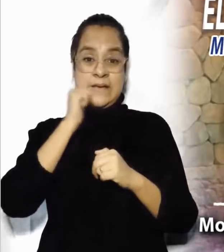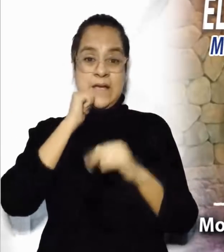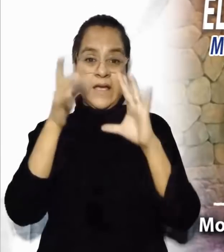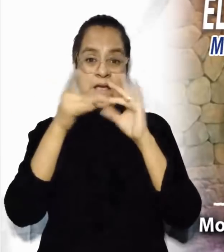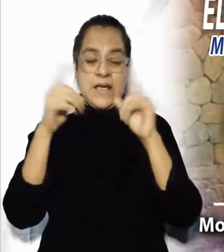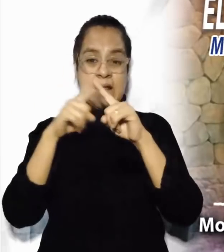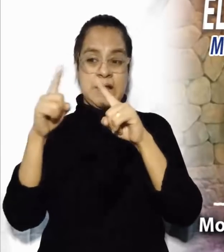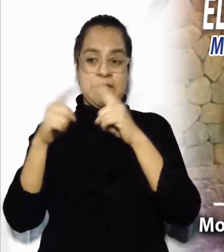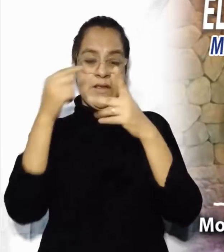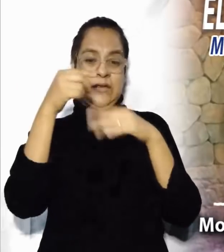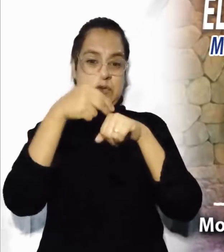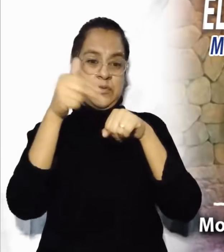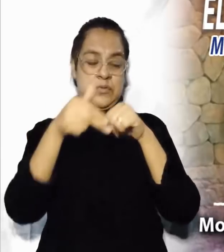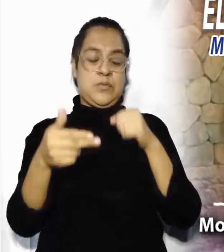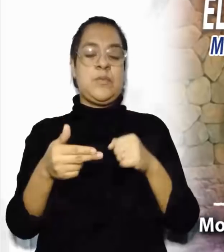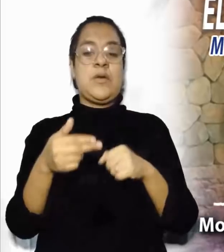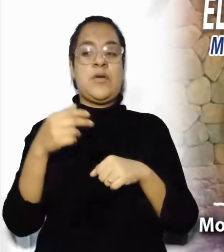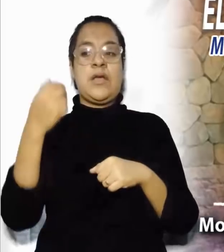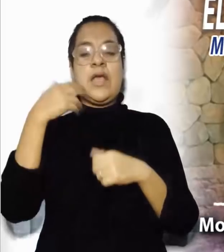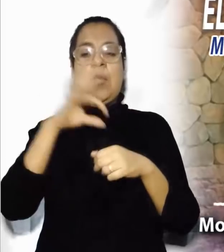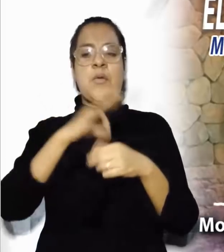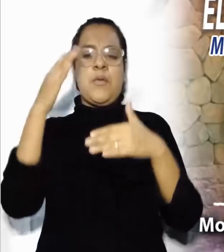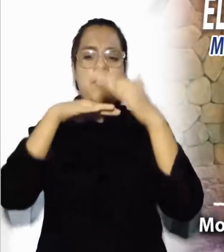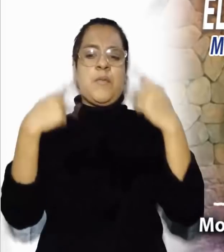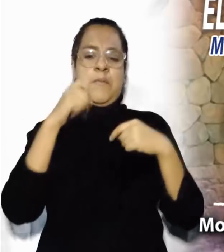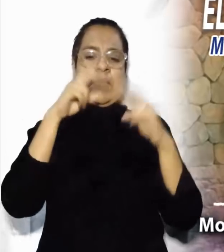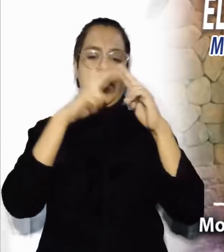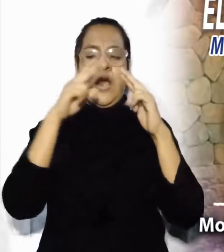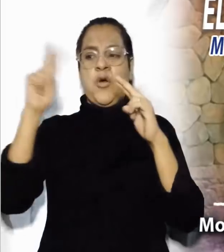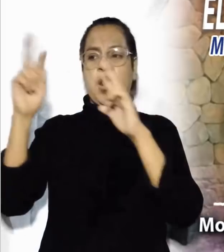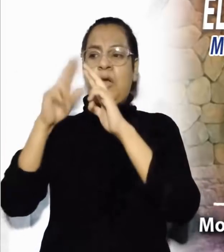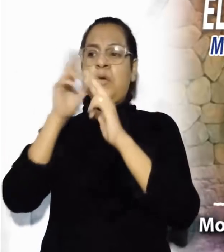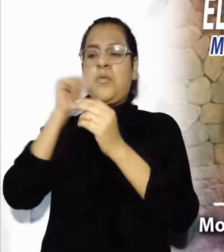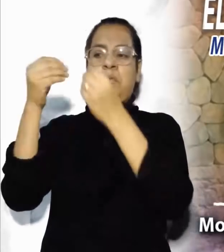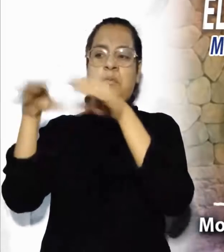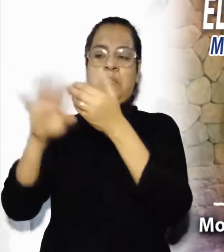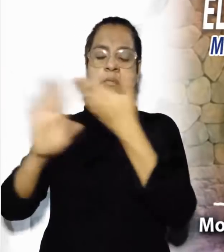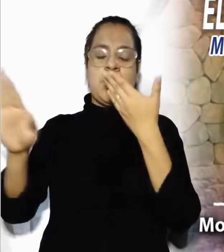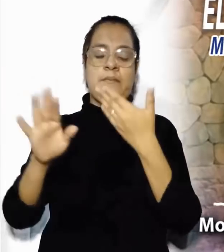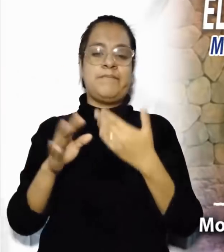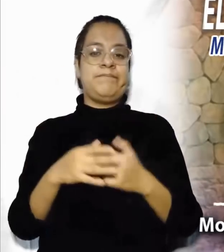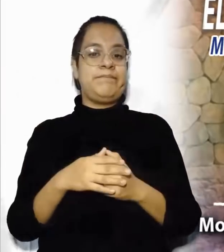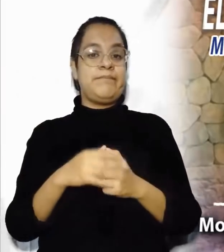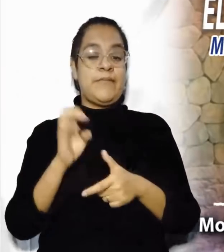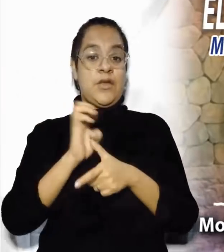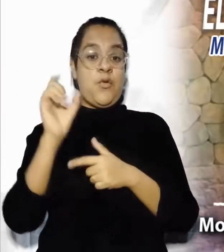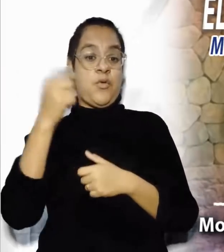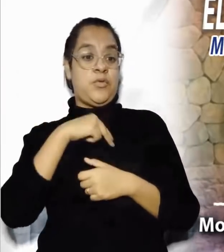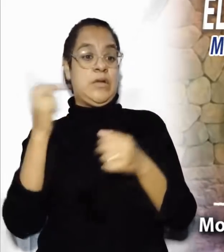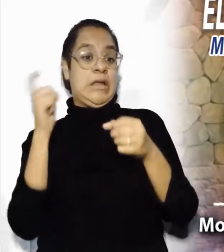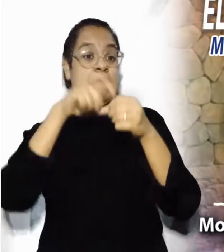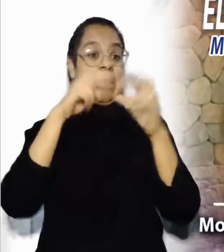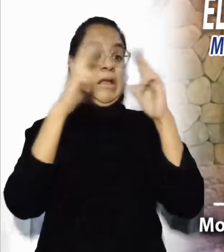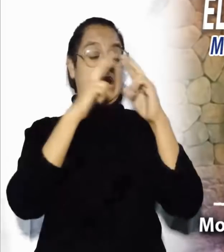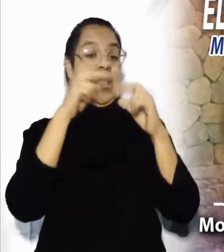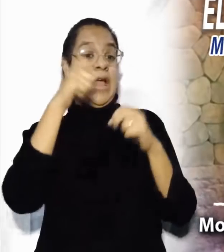con frecuencia lucen cifras donde sólo caben ellos, y descartan a todos los que no son de su congregación. Con tan